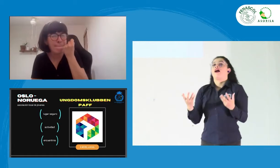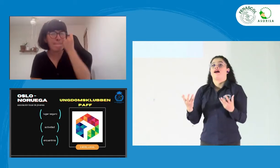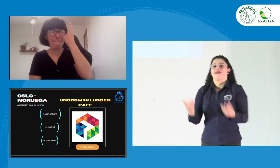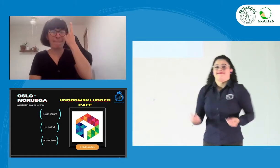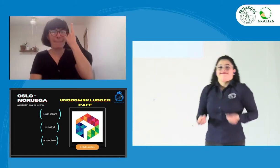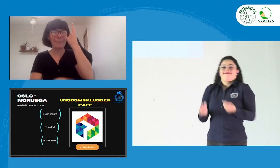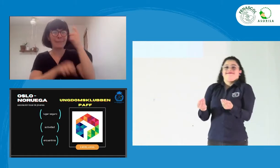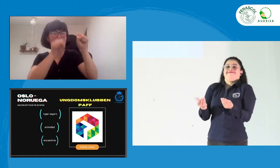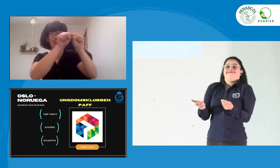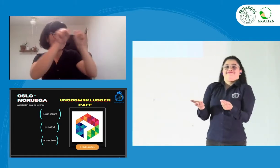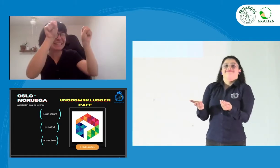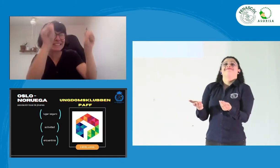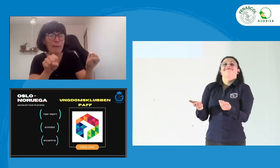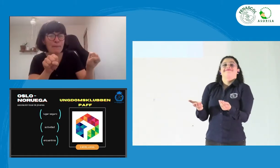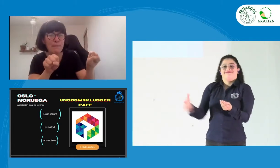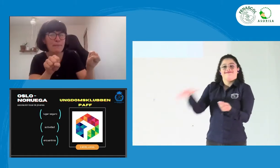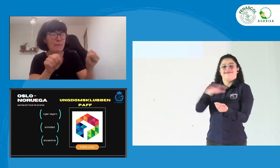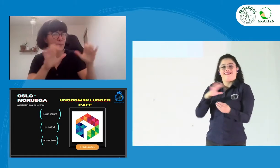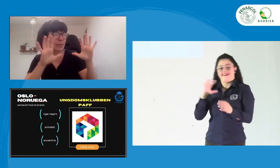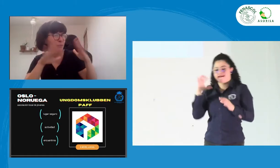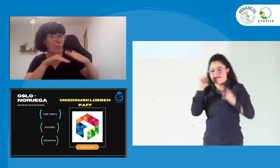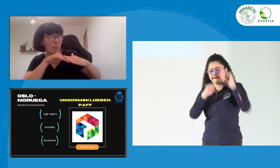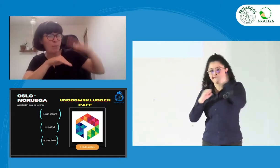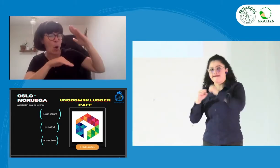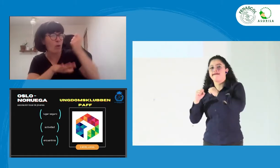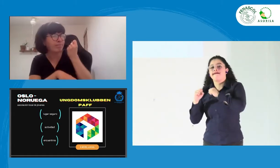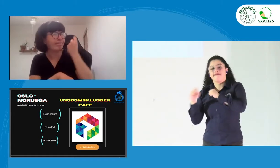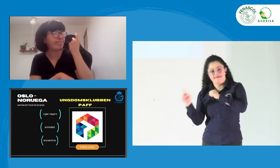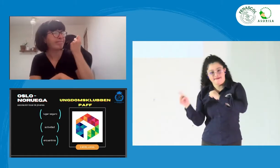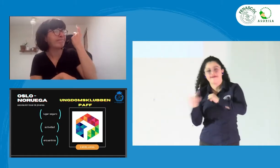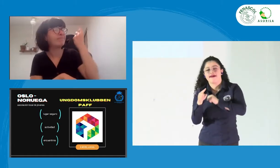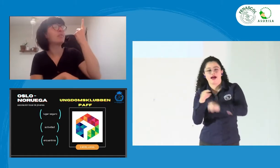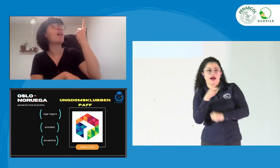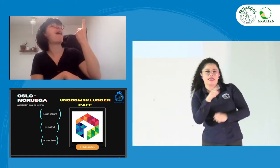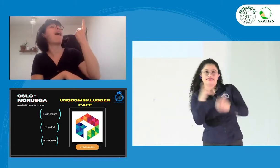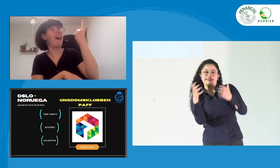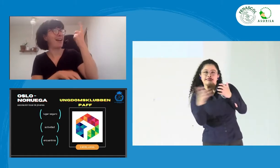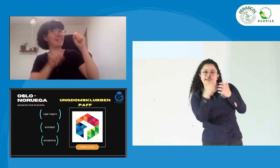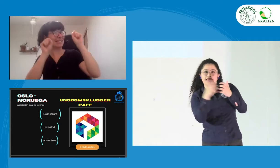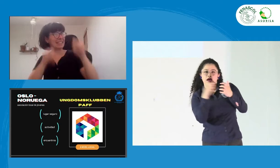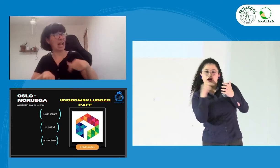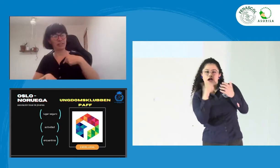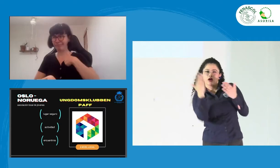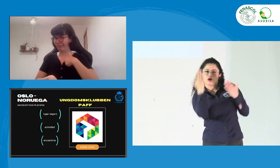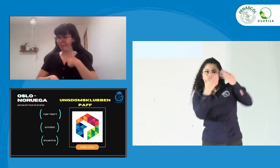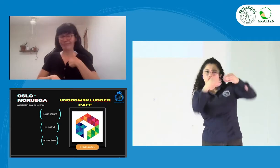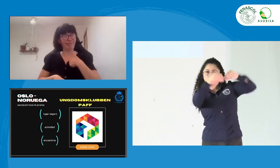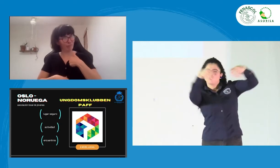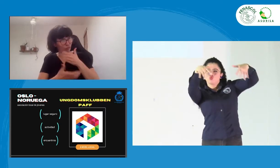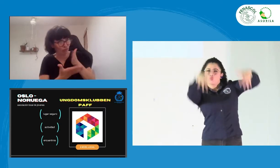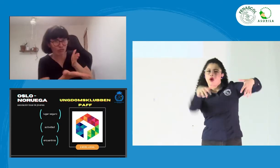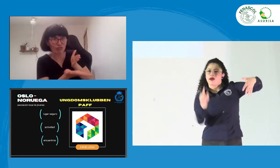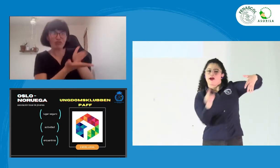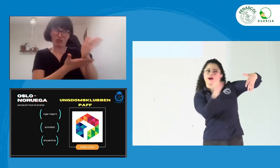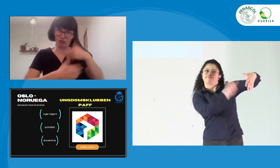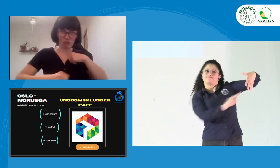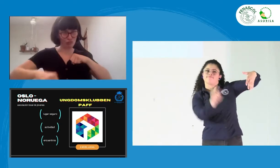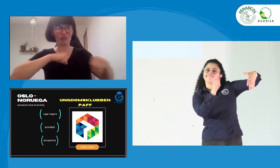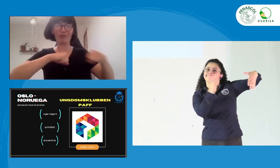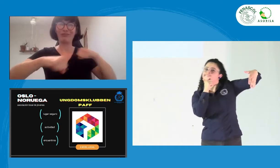¿Cuál es la reflexión para nosotros acá? Y es entender, pues que hay un sistema y cuando nosotros entendemos el sistema,